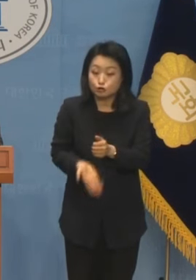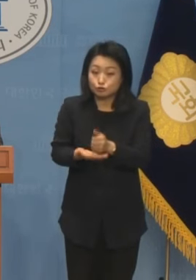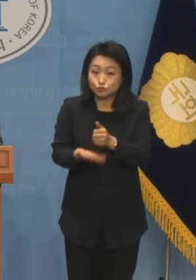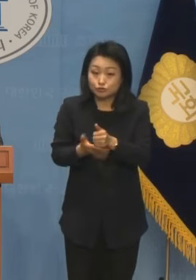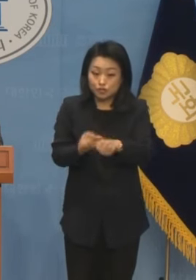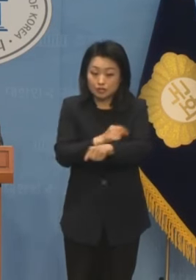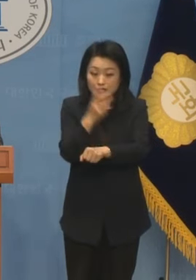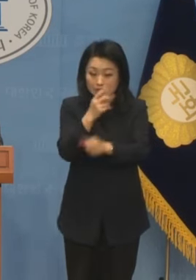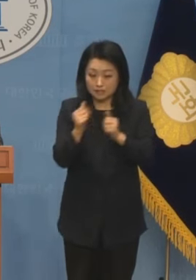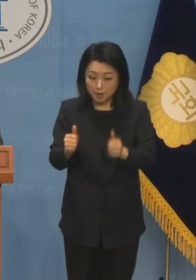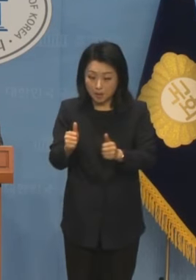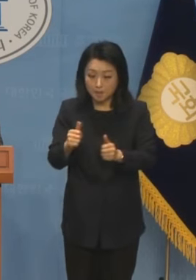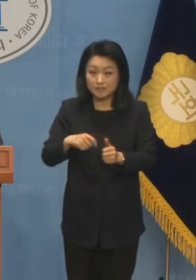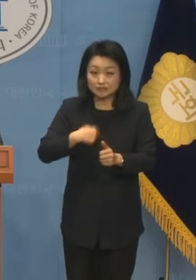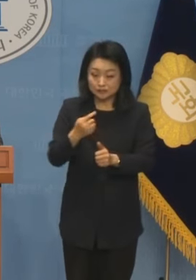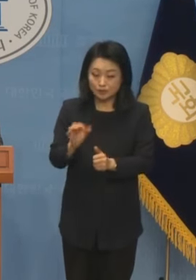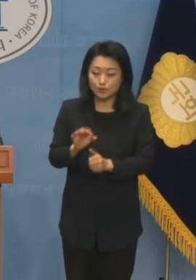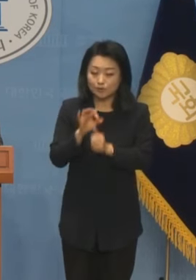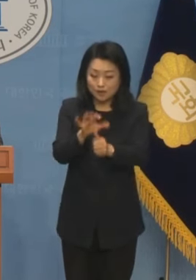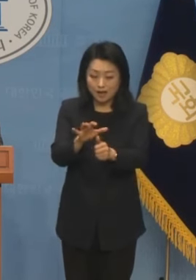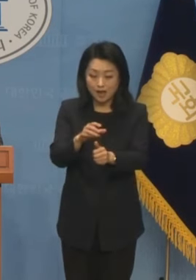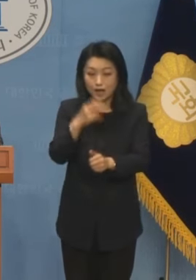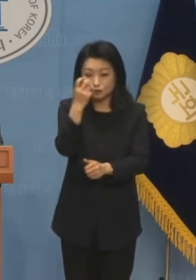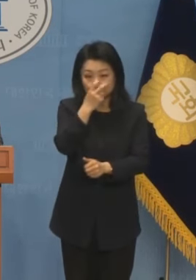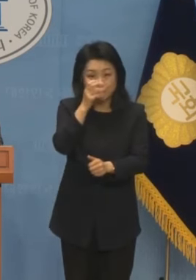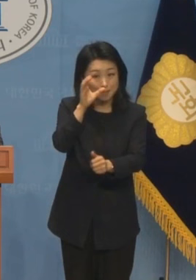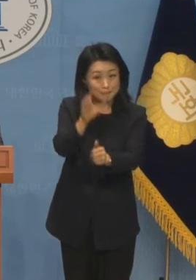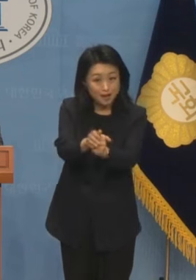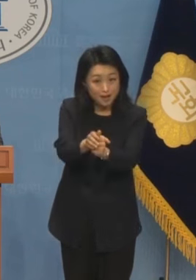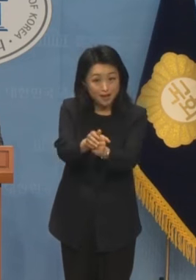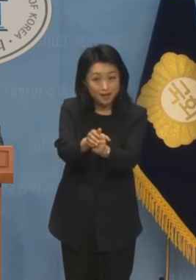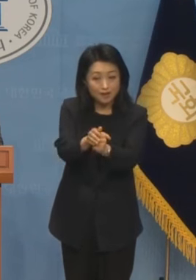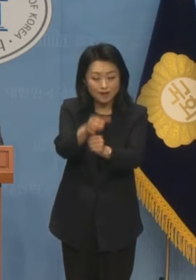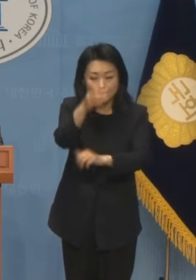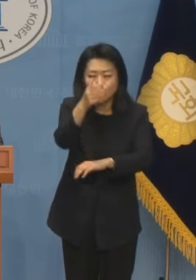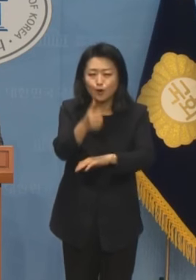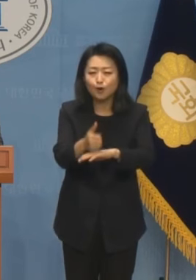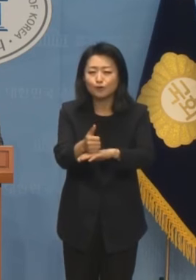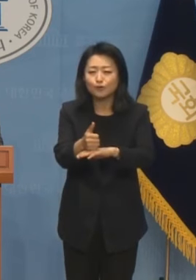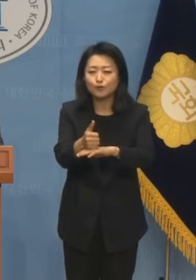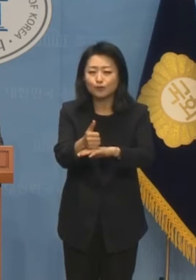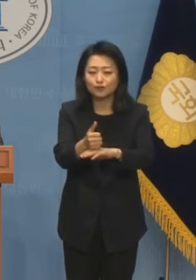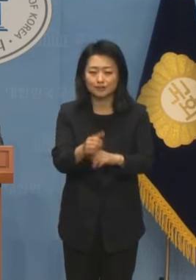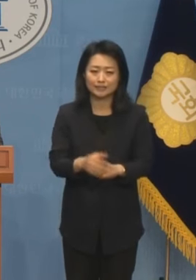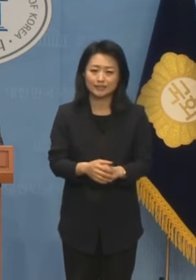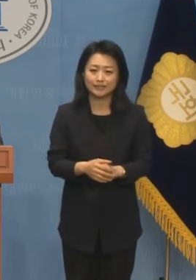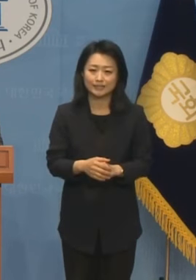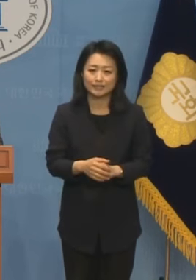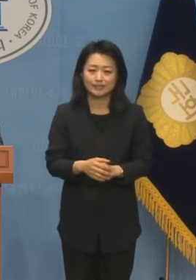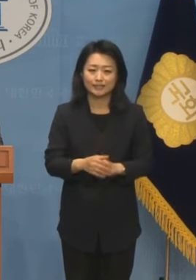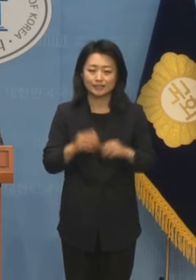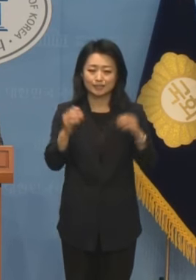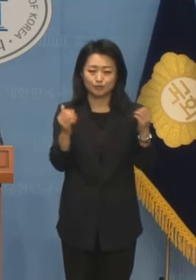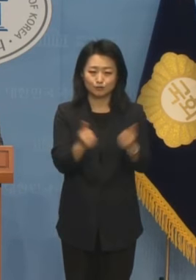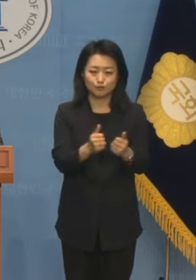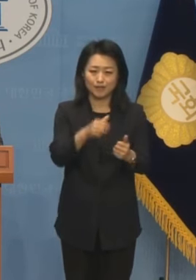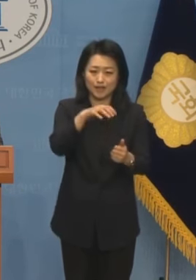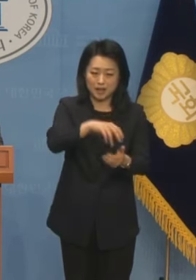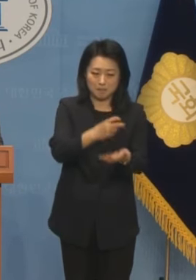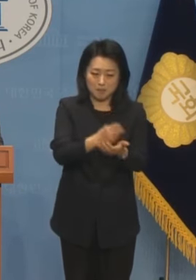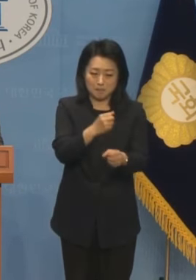특검으로 셀프 수사하겠다는 것은 노골적인 사법시스템 방해입니다.